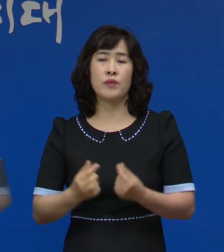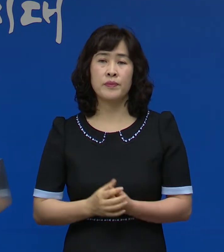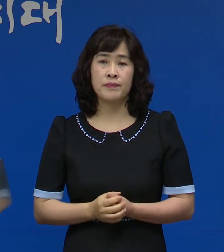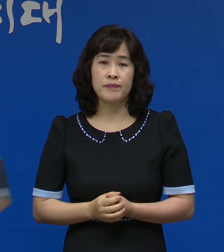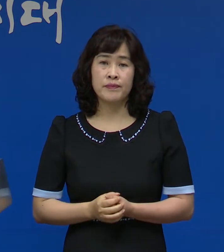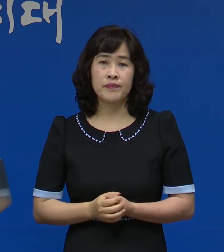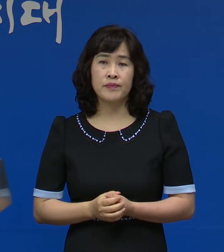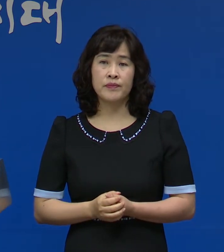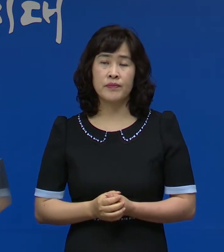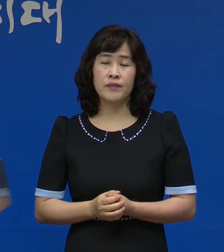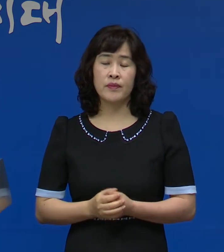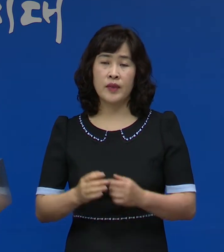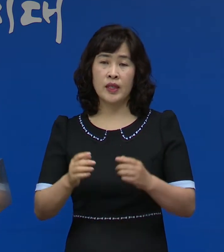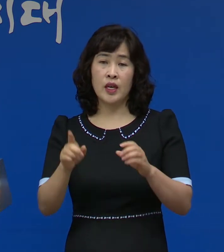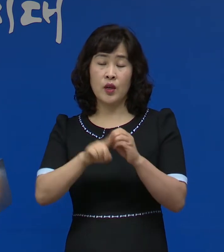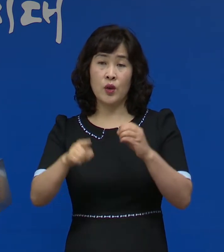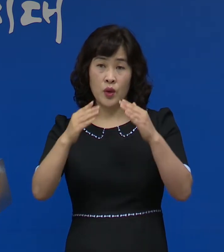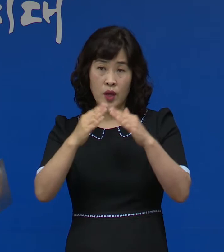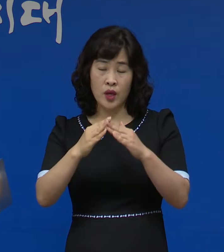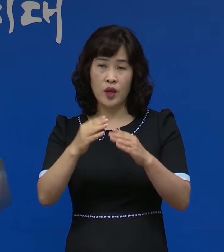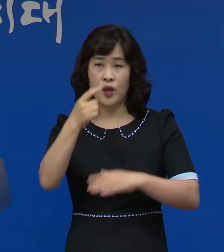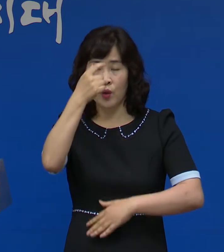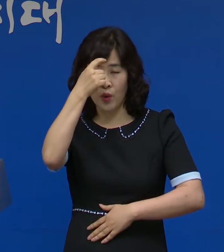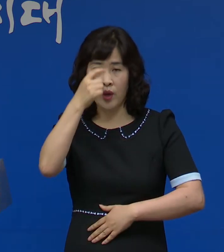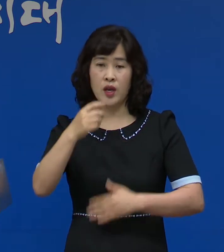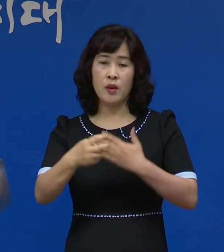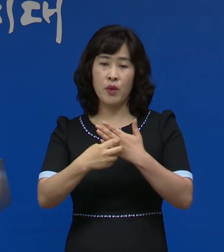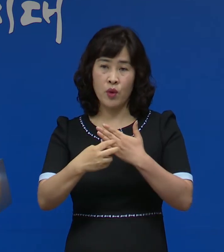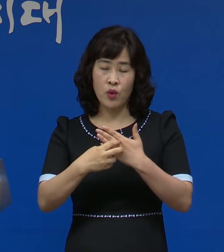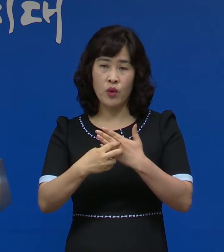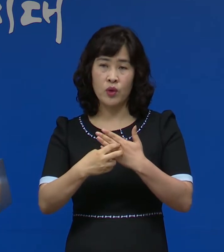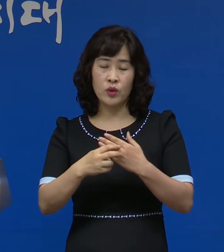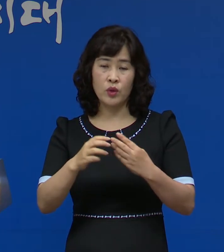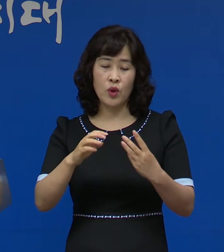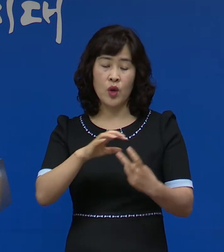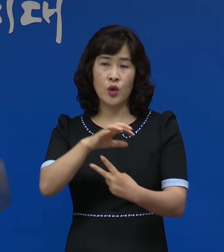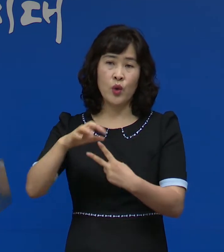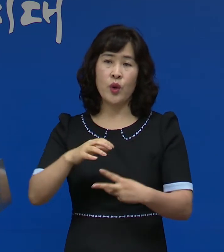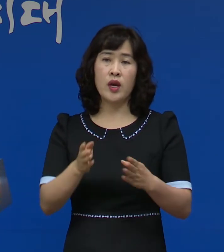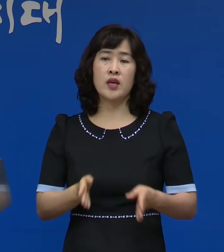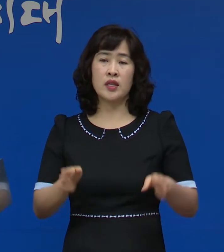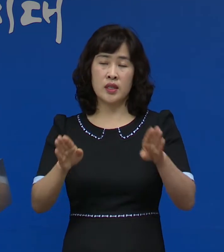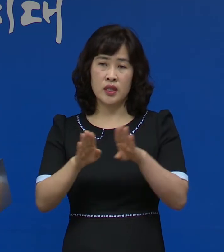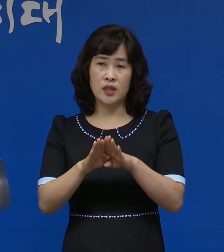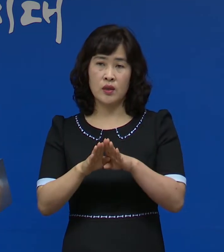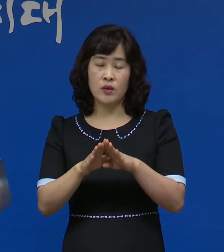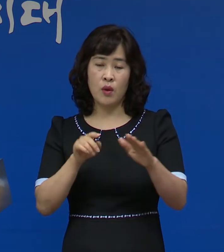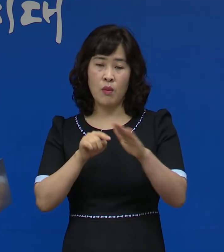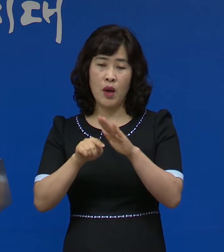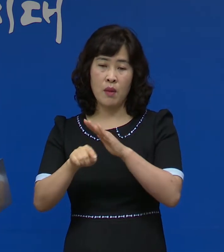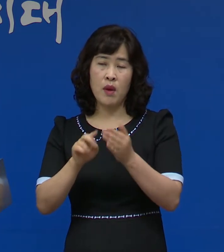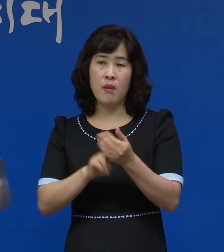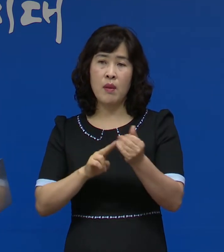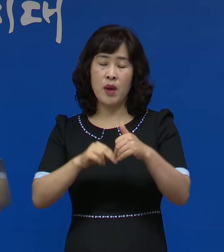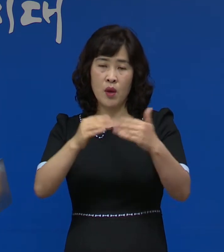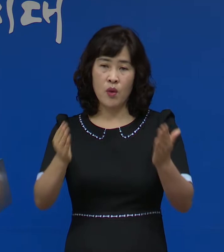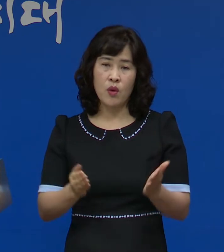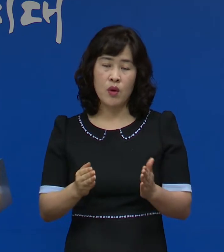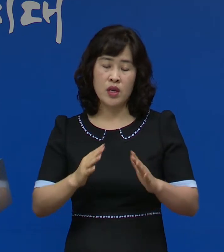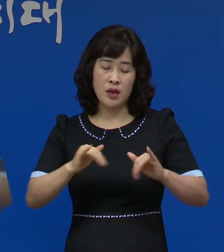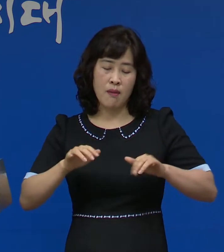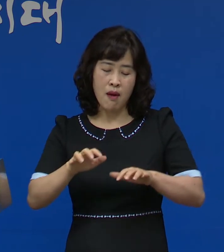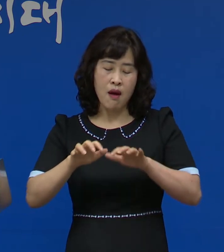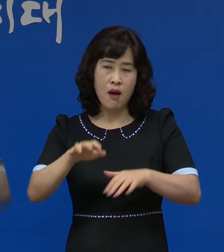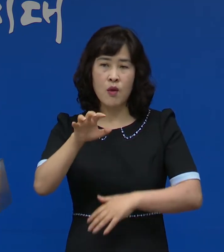사찰과 교회 병원 요양시설 방문 판매장 등 다중이용시설의